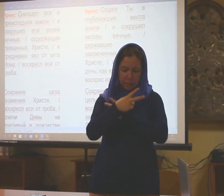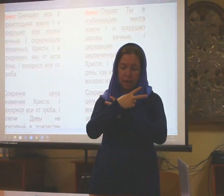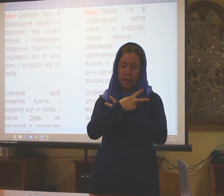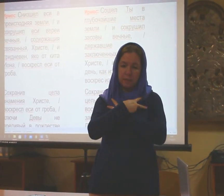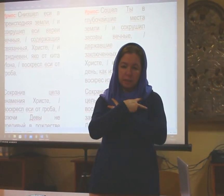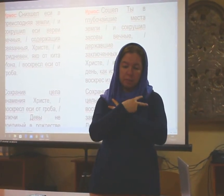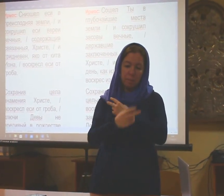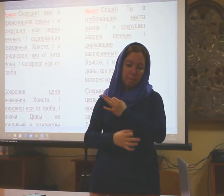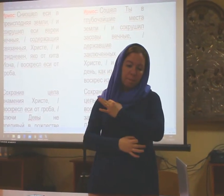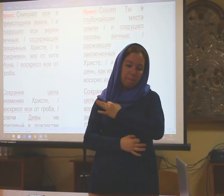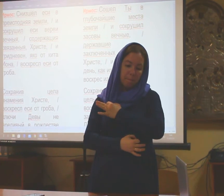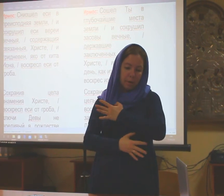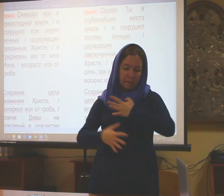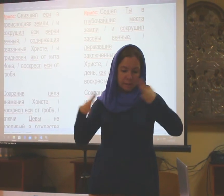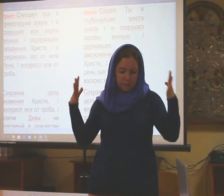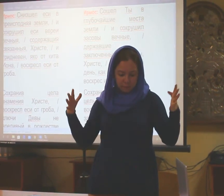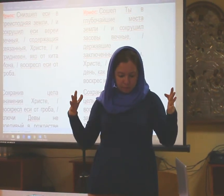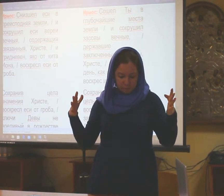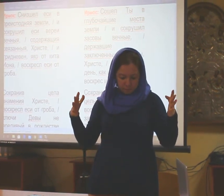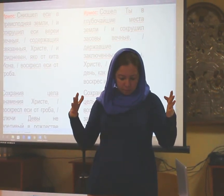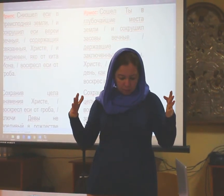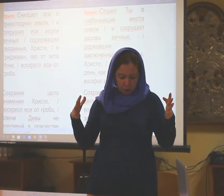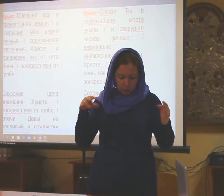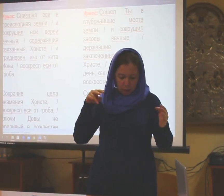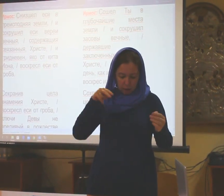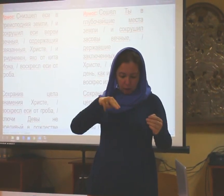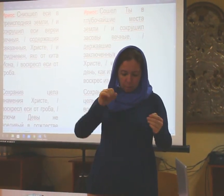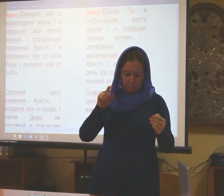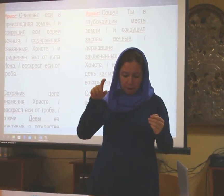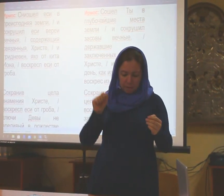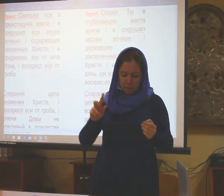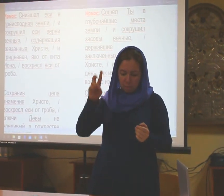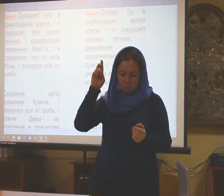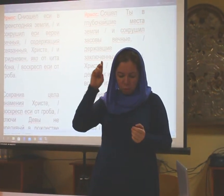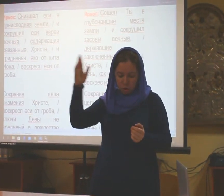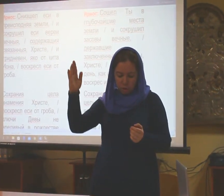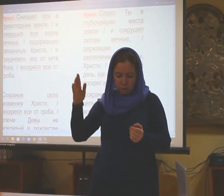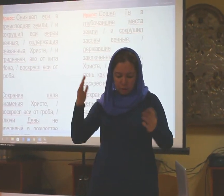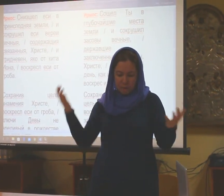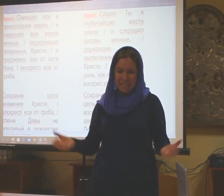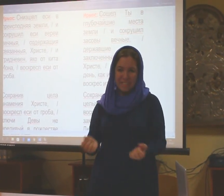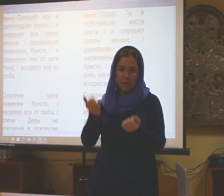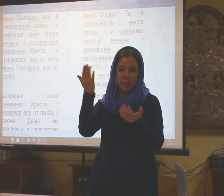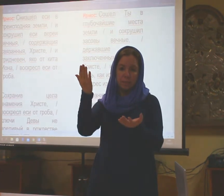с ангелами праздновать Пасха Божия Спасительная.